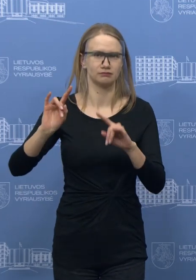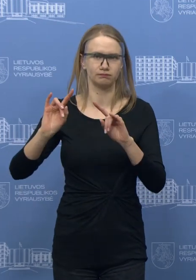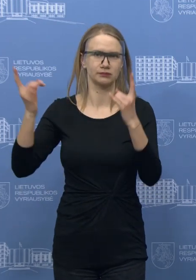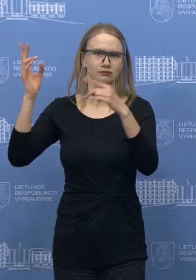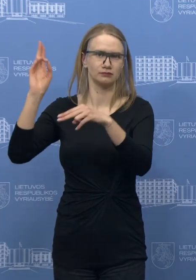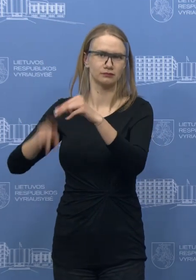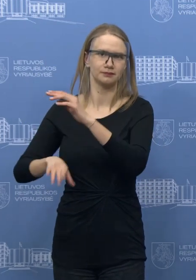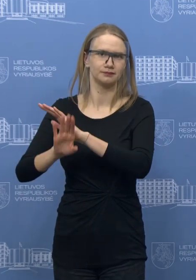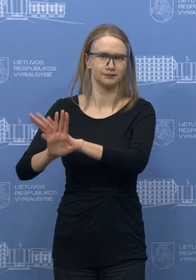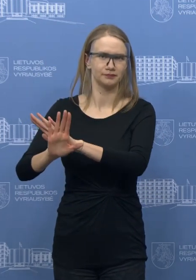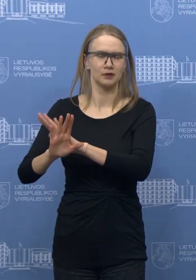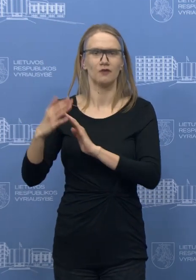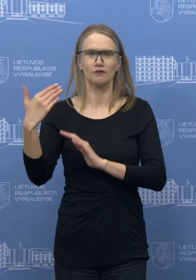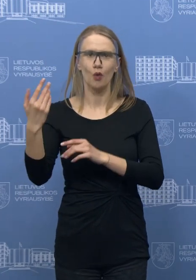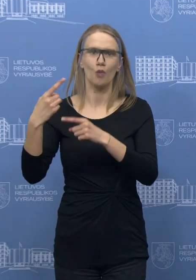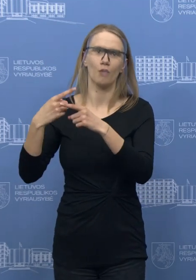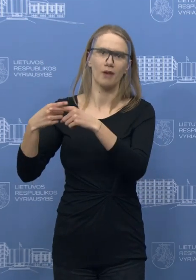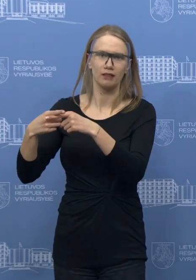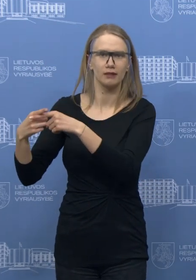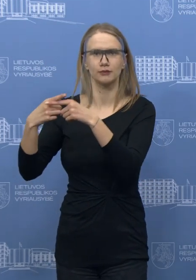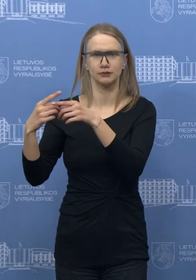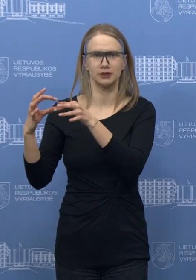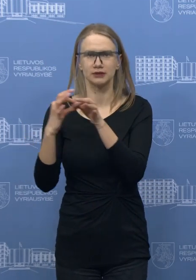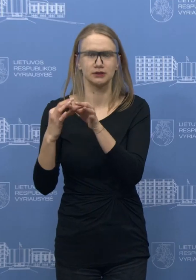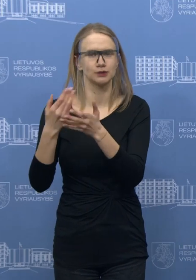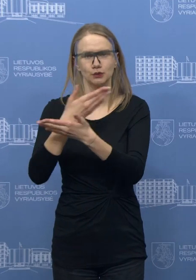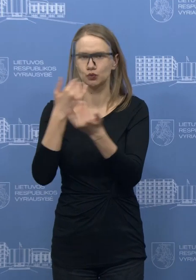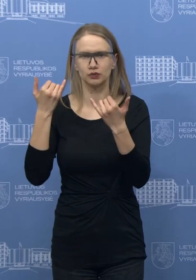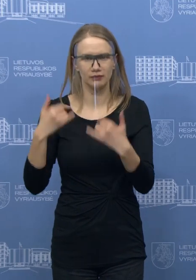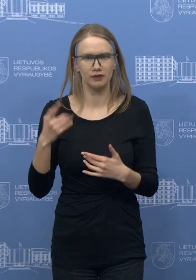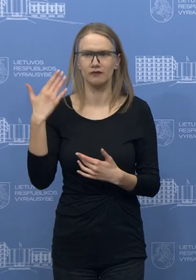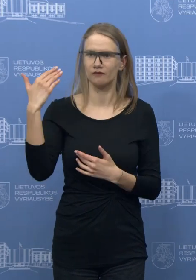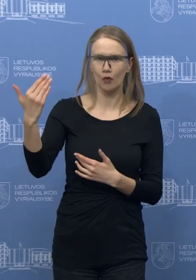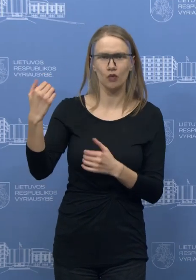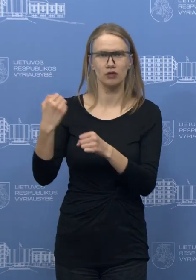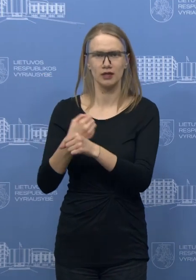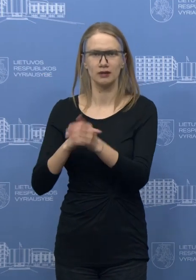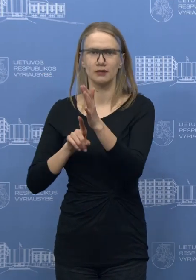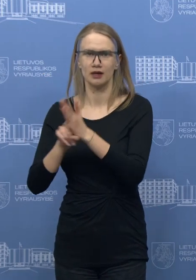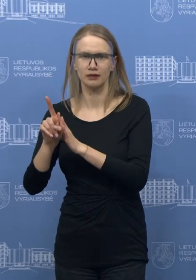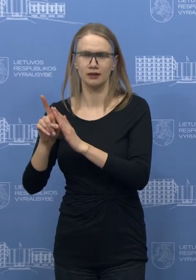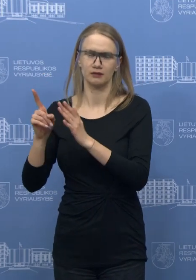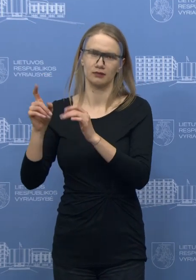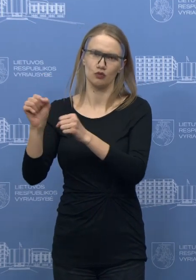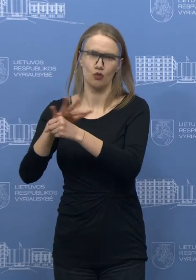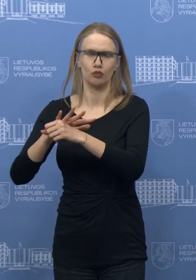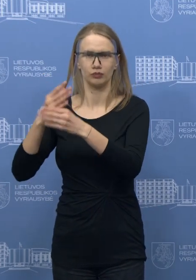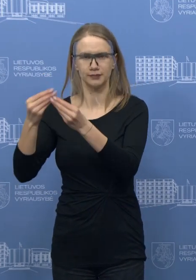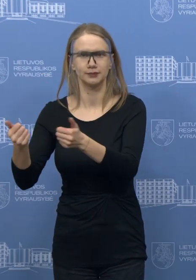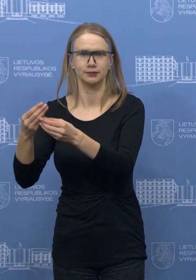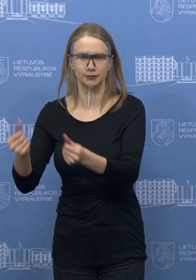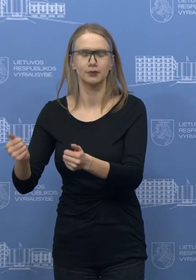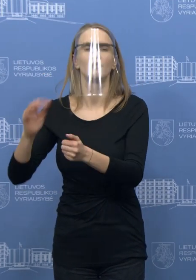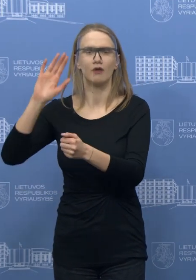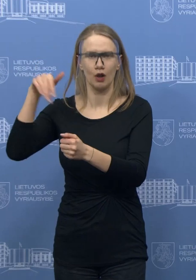tada ir stiprinti ir ypatingai sienos apsaugą, kad nebūtų ir neteisėtų arba nesankcionuotų sienos skirtingų, tą reikės taip pat įvertinti.